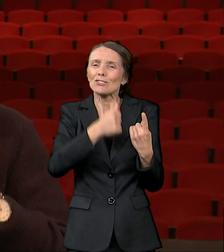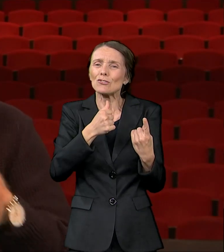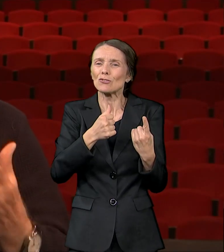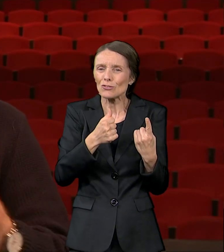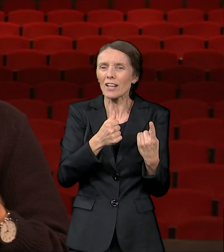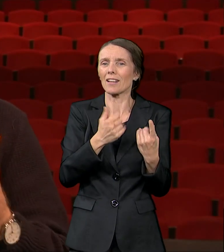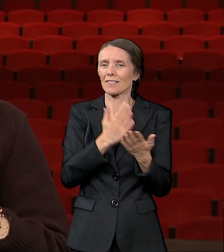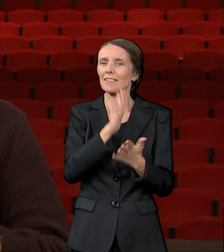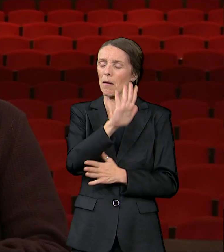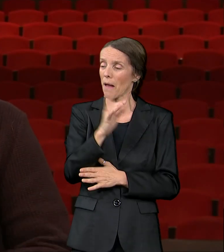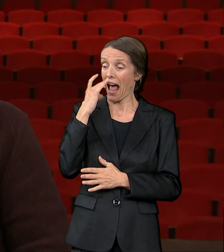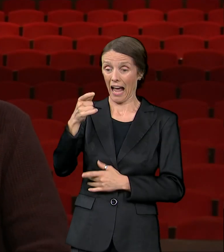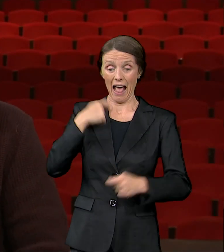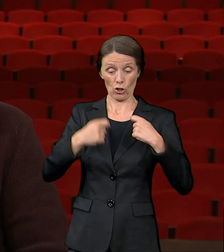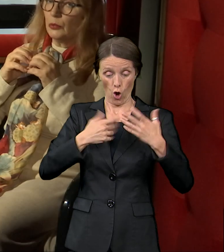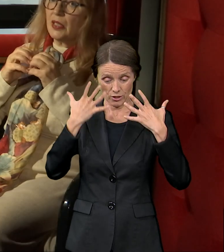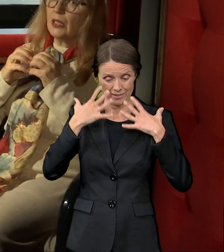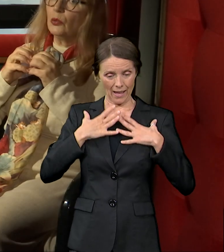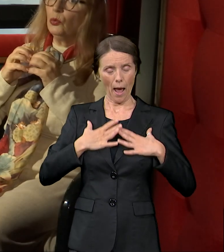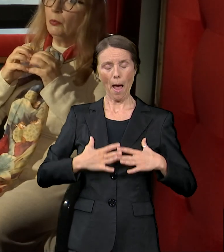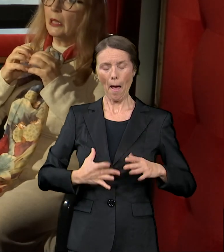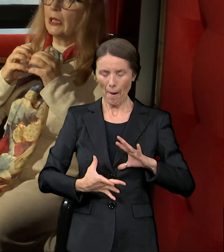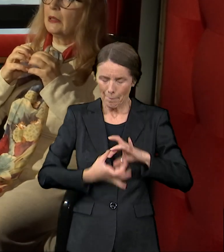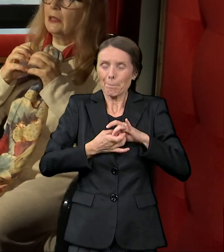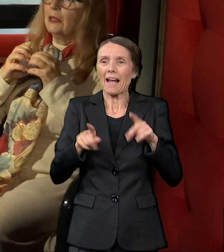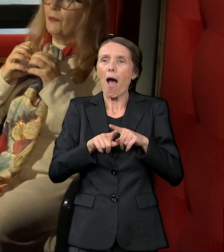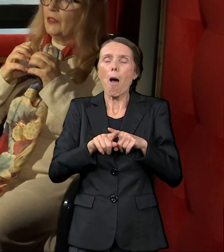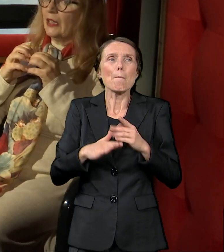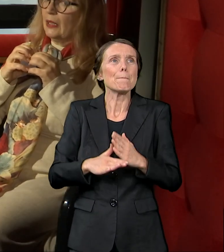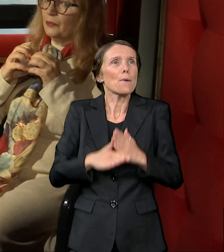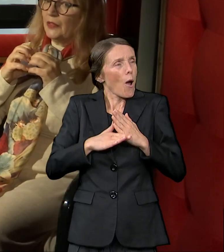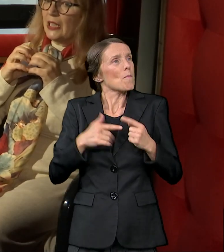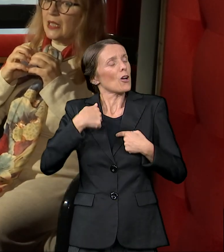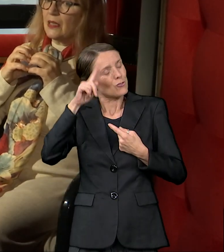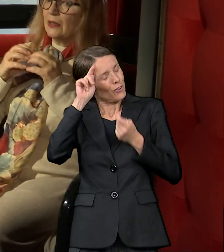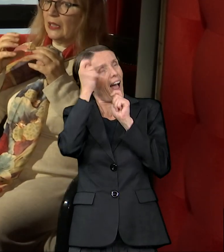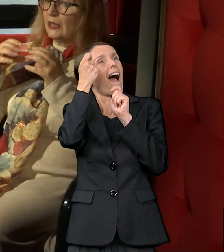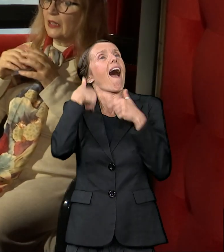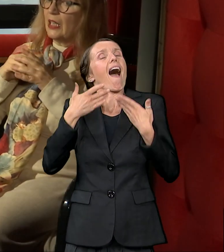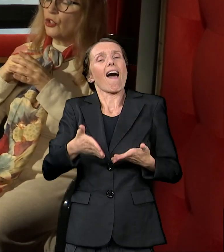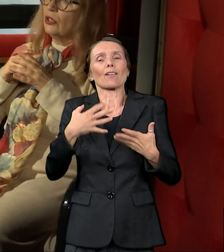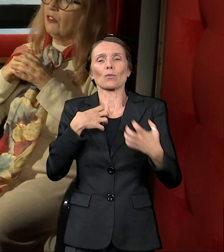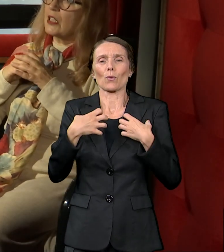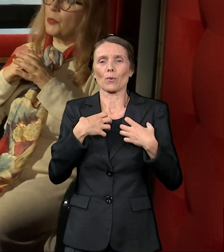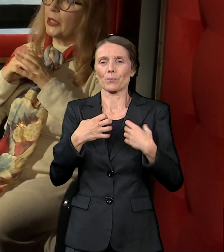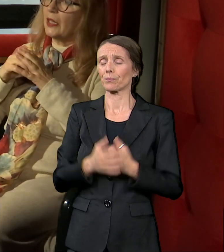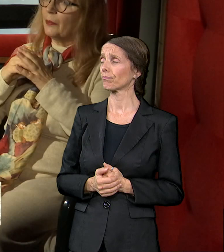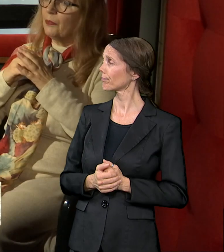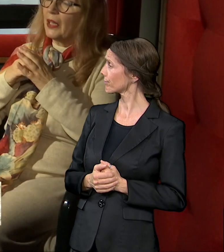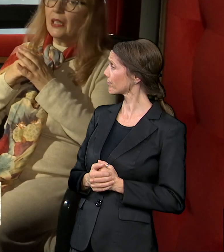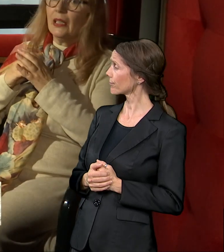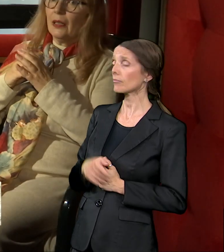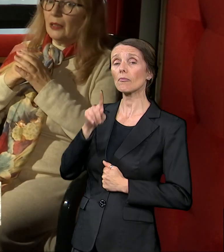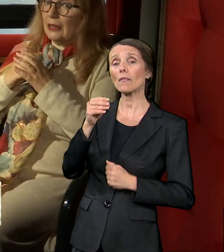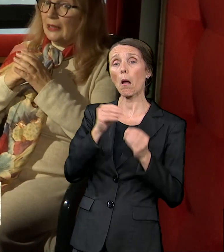stvari neko prilagođenje. Buca je umela da nas na jedan način vas pita.